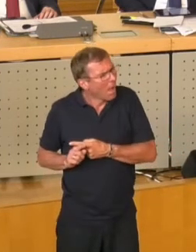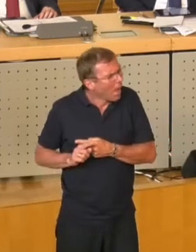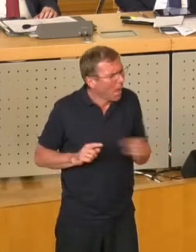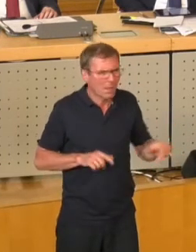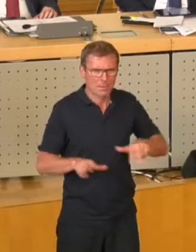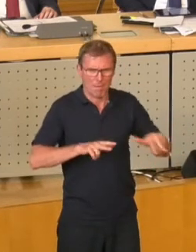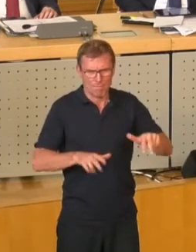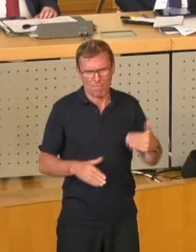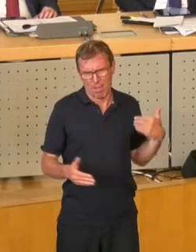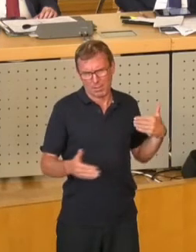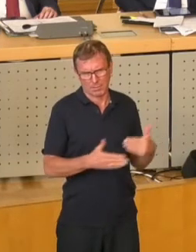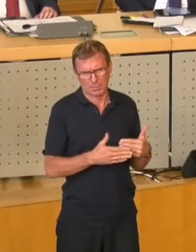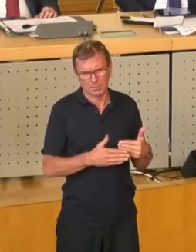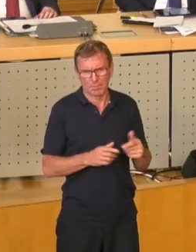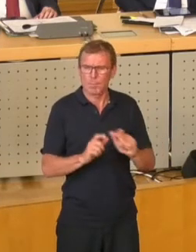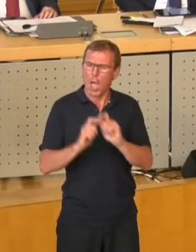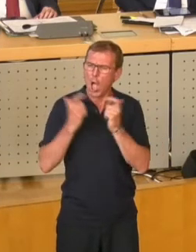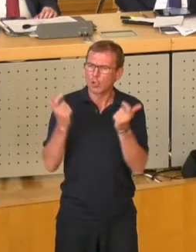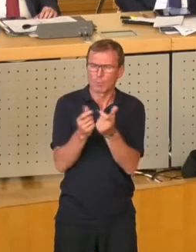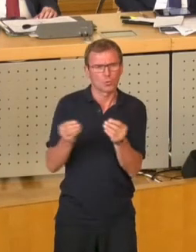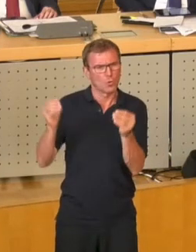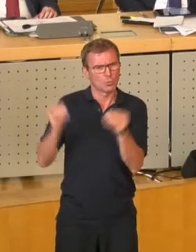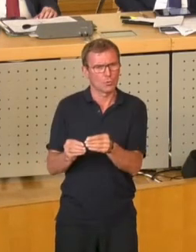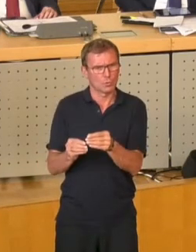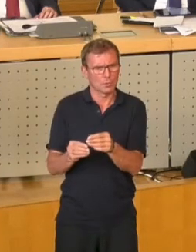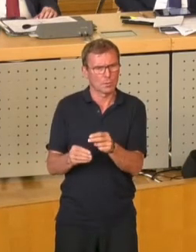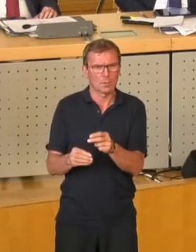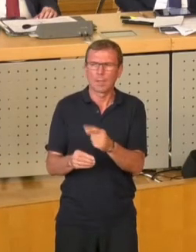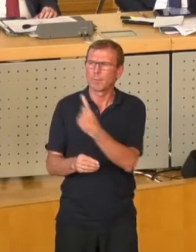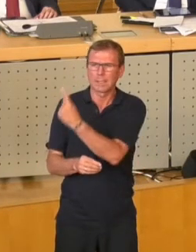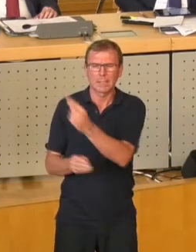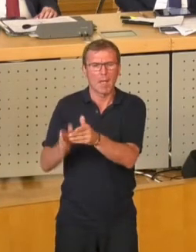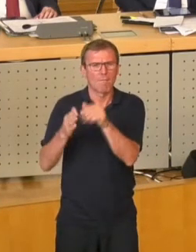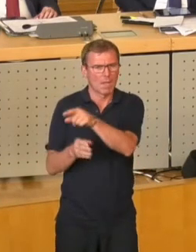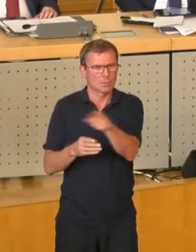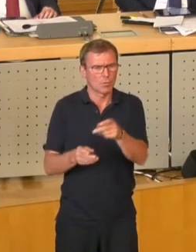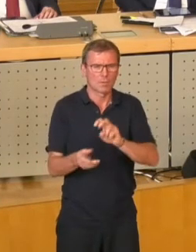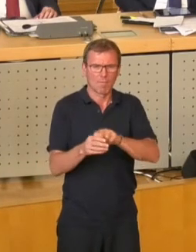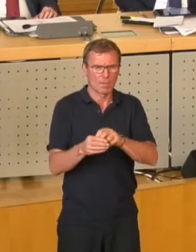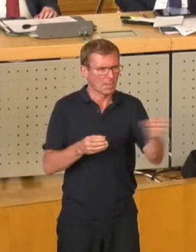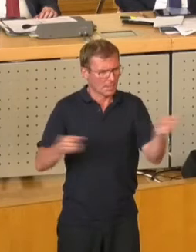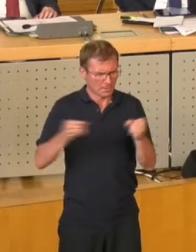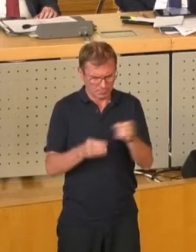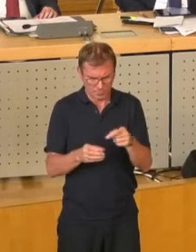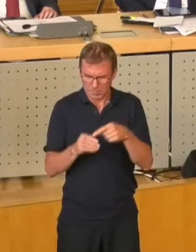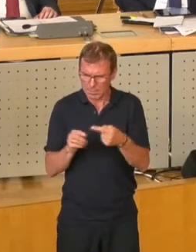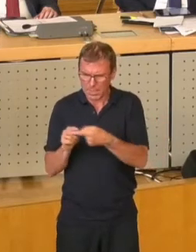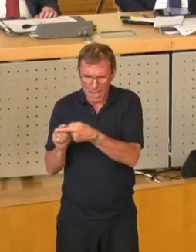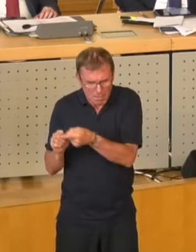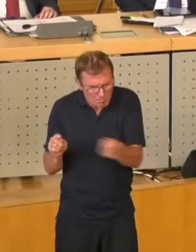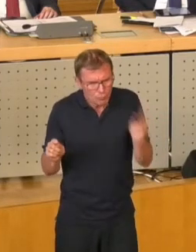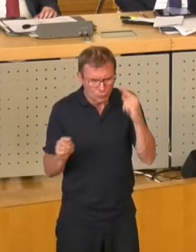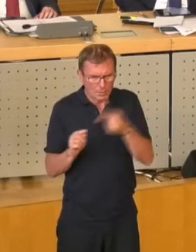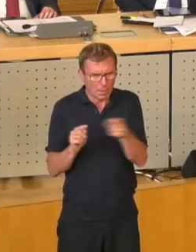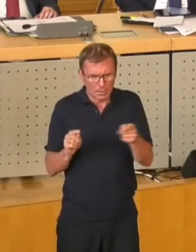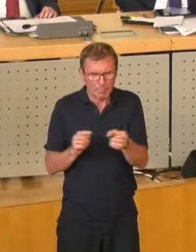Kommissionen eingerichtet habe, aus Vertretern jeder Fraktion, weil mir das wichtig ist, dass eine Breite des Rates bei